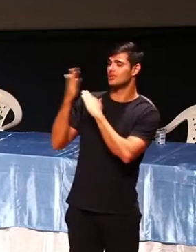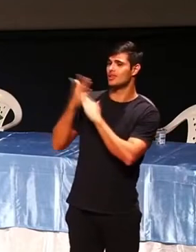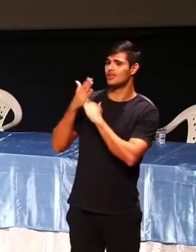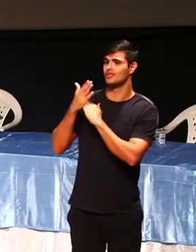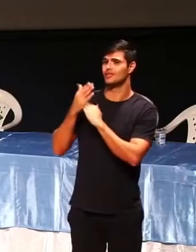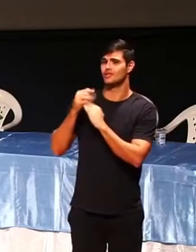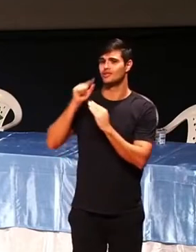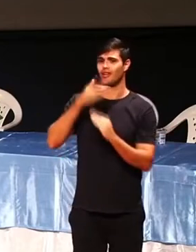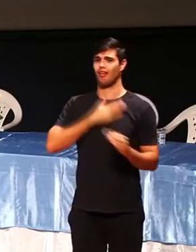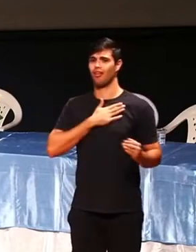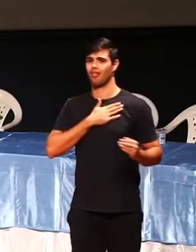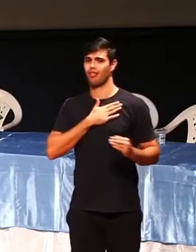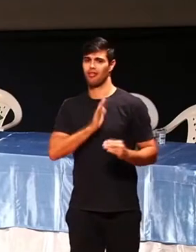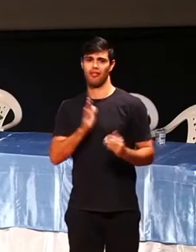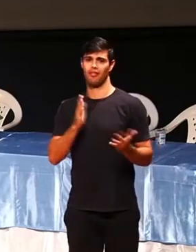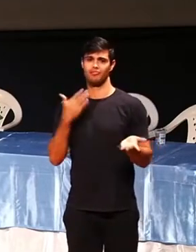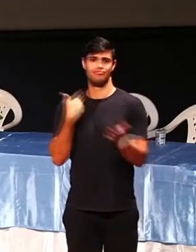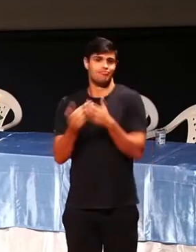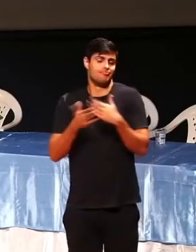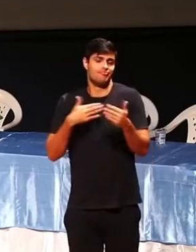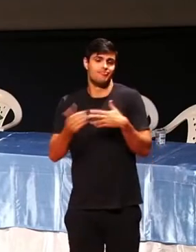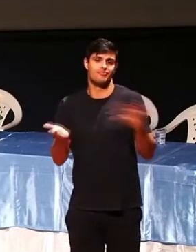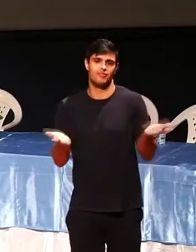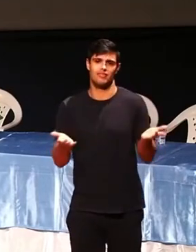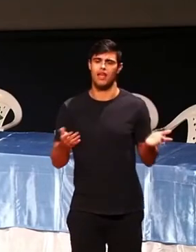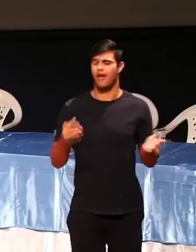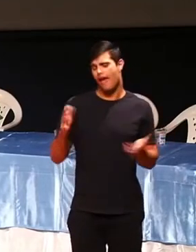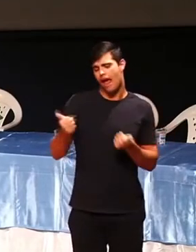Ai, da fatinha tudo bem. Mas da Flávia...